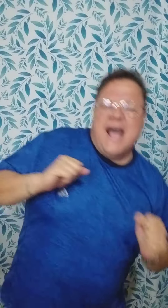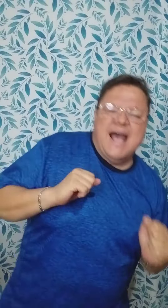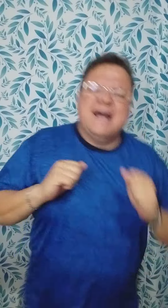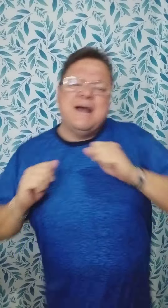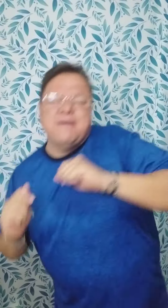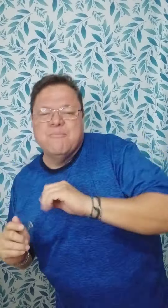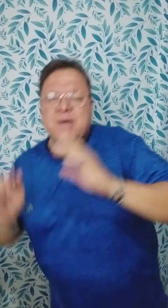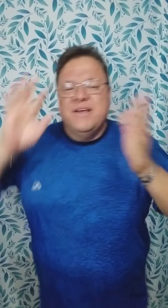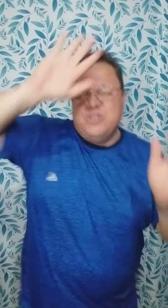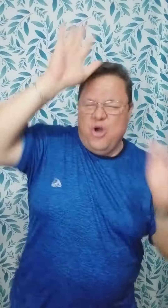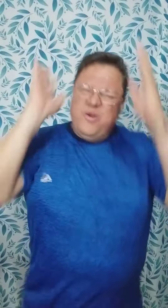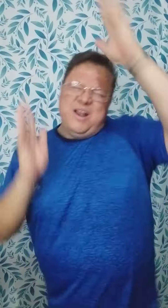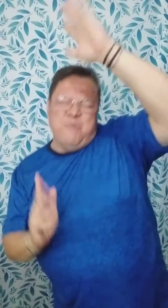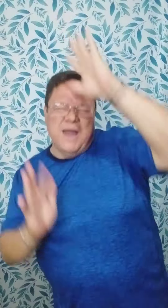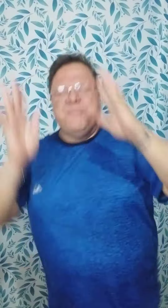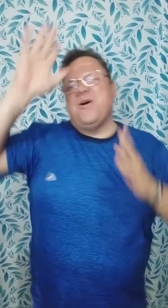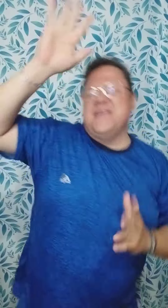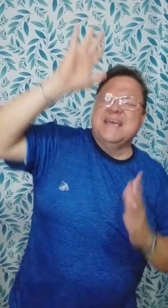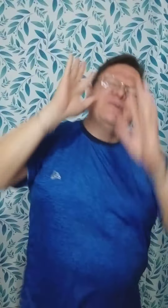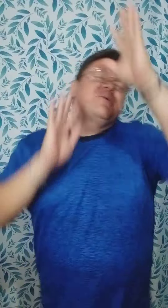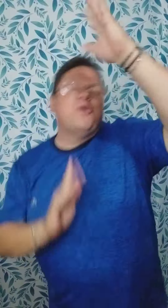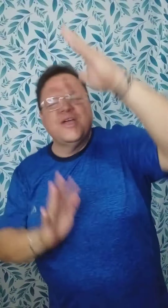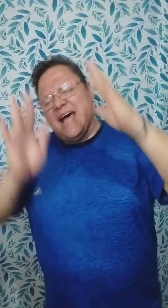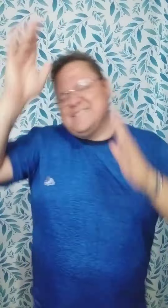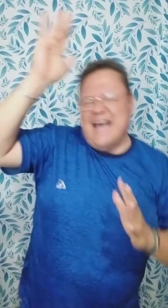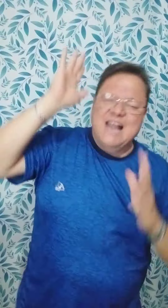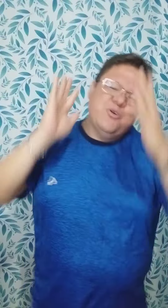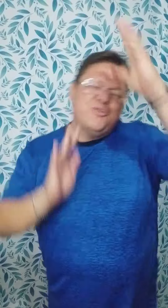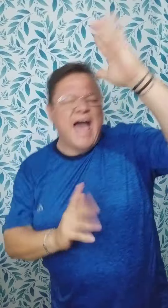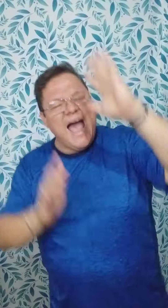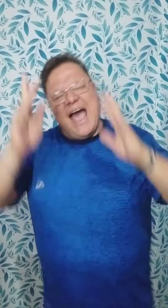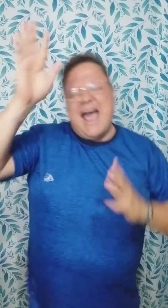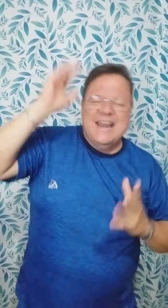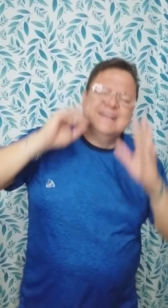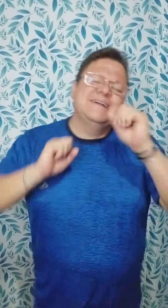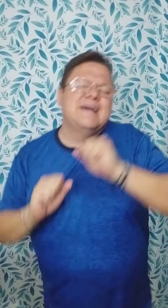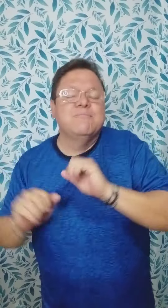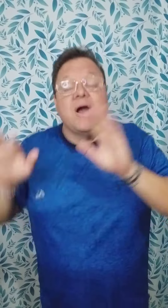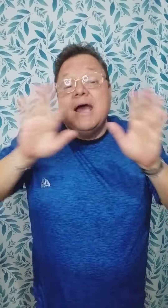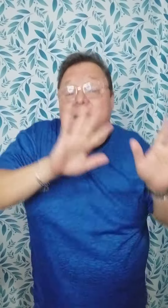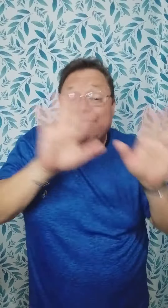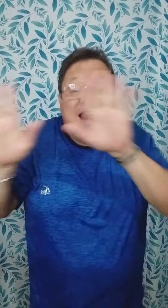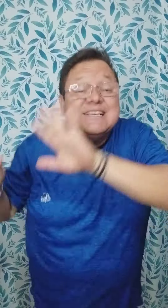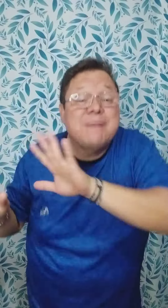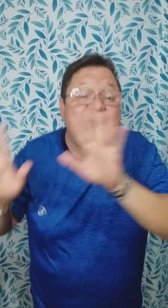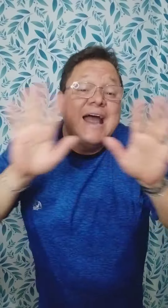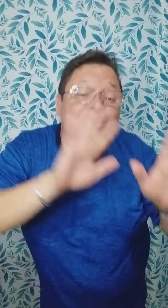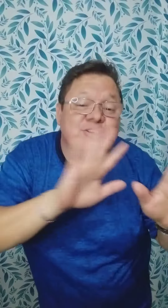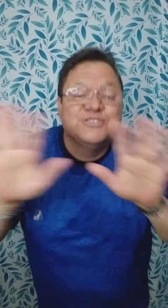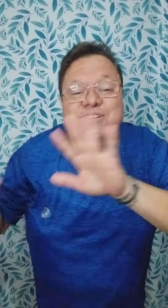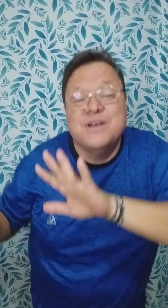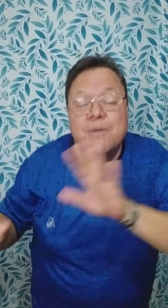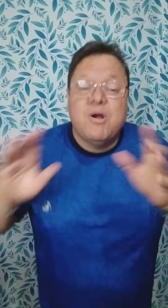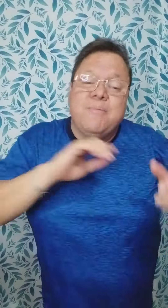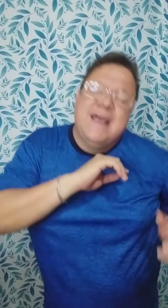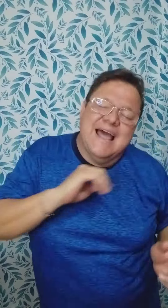Mueve todo el cuerpo, yo te voy a saludar Ay, mueve las manos, mueve la